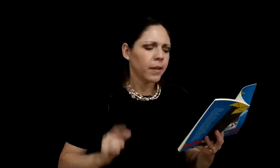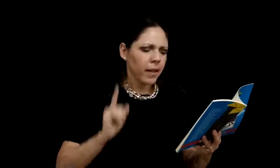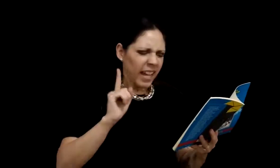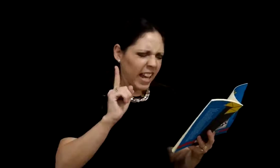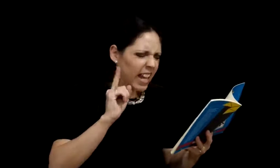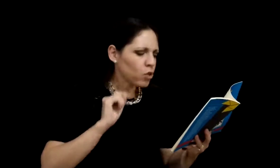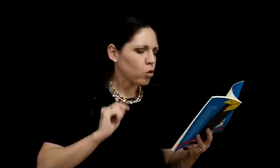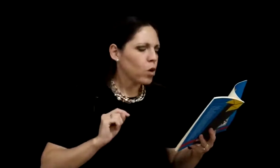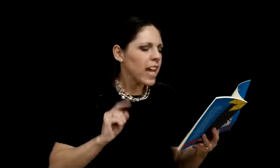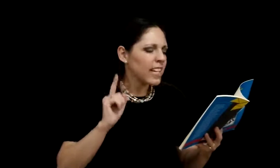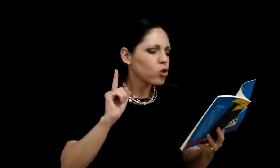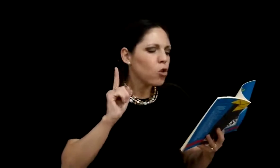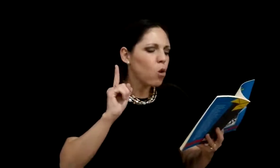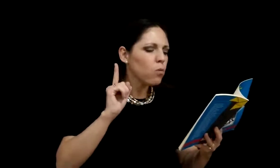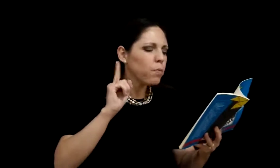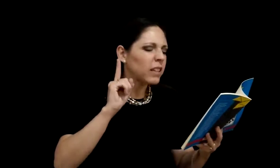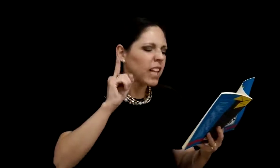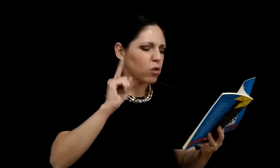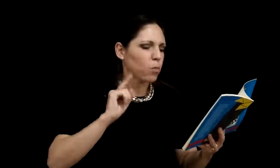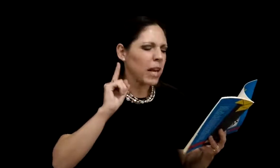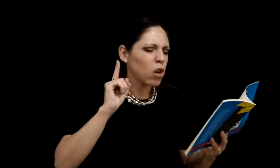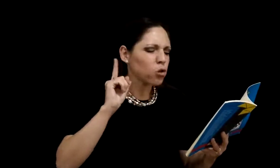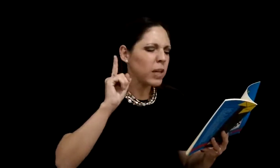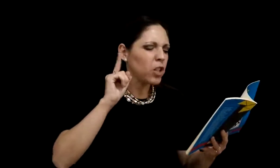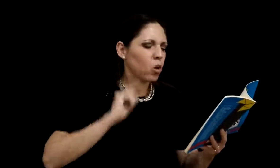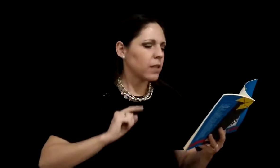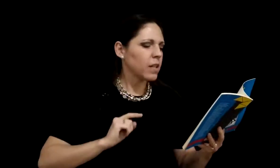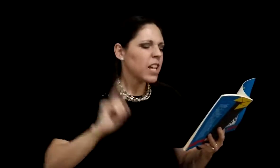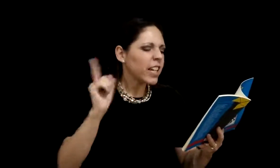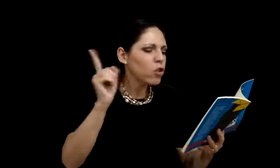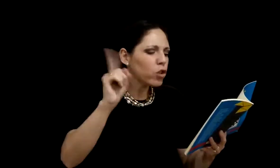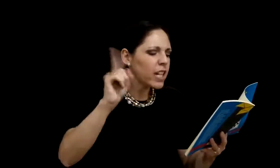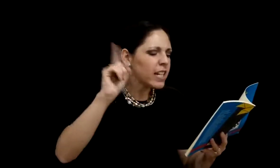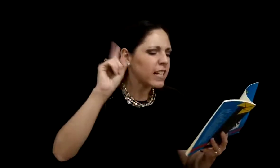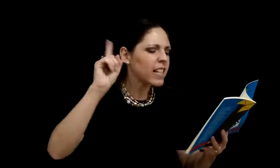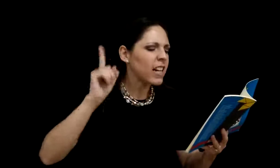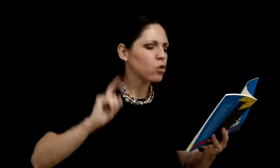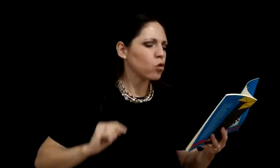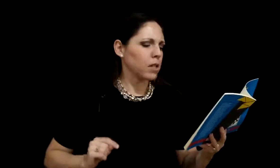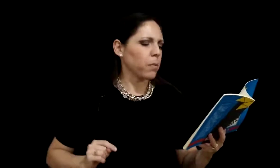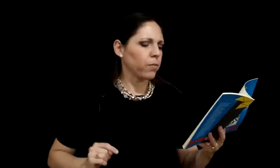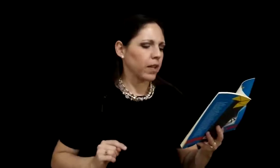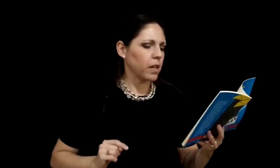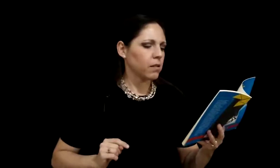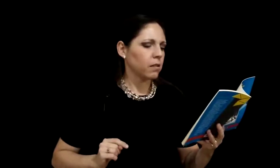Eso es sólo un pretexto para los mediocres que no quieren hacer las cosas perfectas,